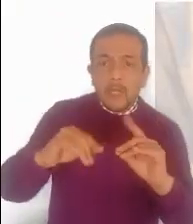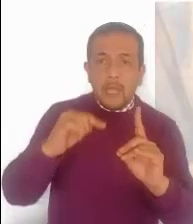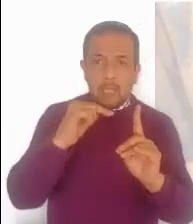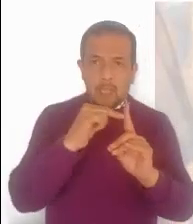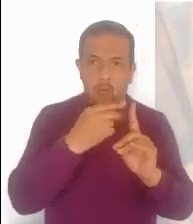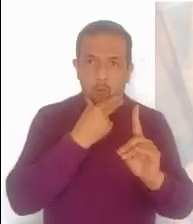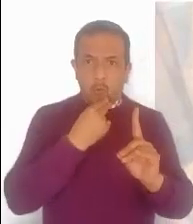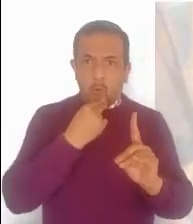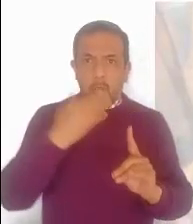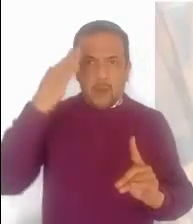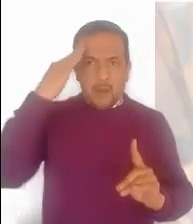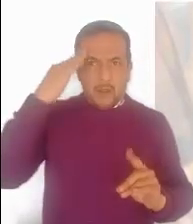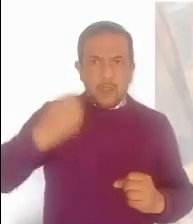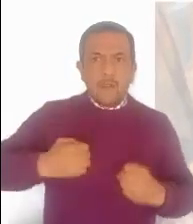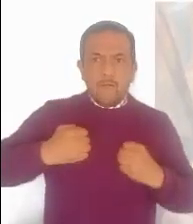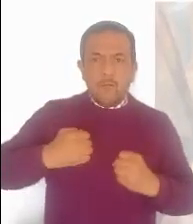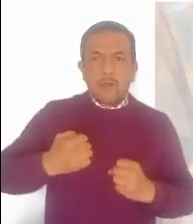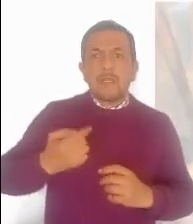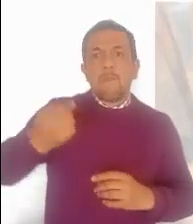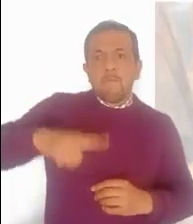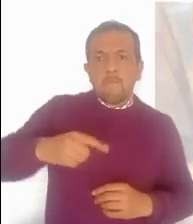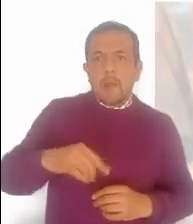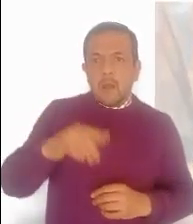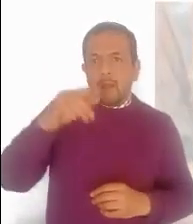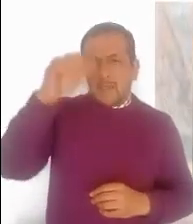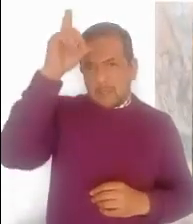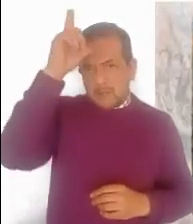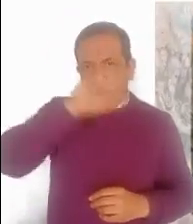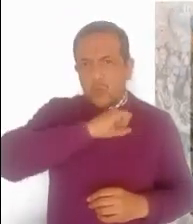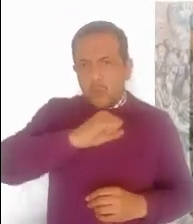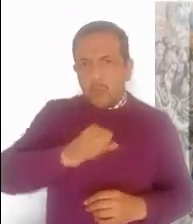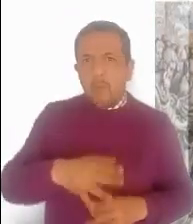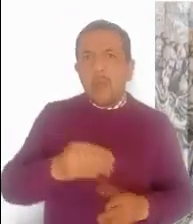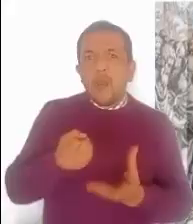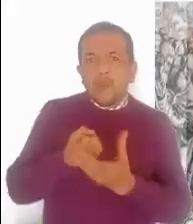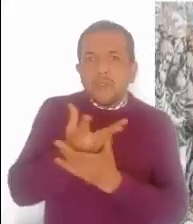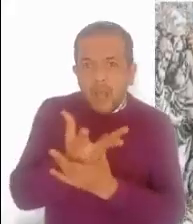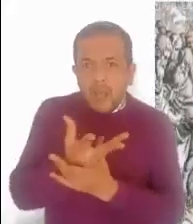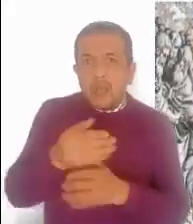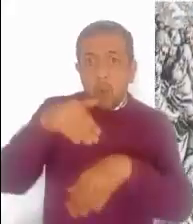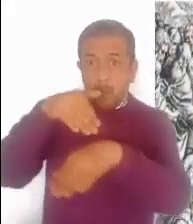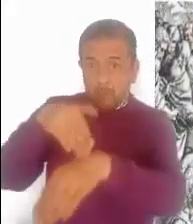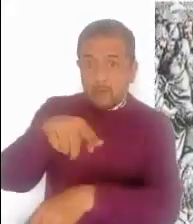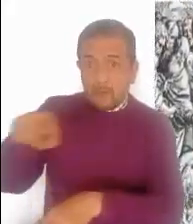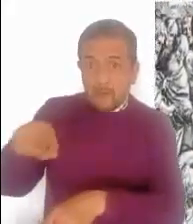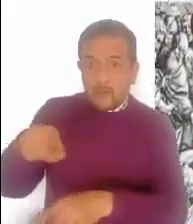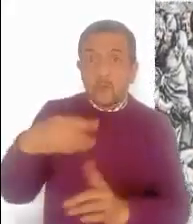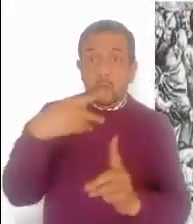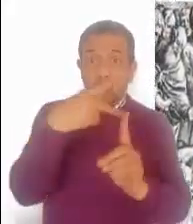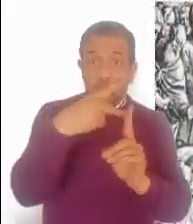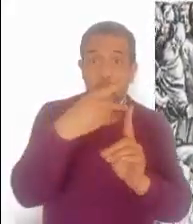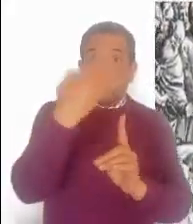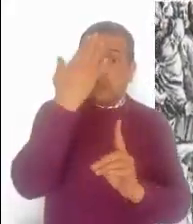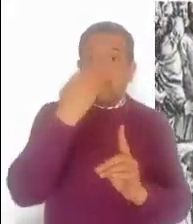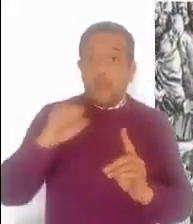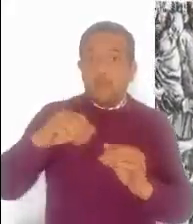tiene autoridad para mandar hasta a los espíritus inmundos y lo obedecen. Y muy pronto se extendió su fama